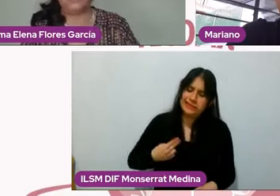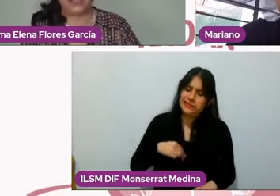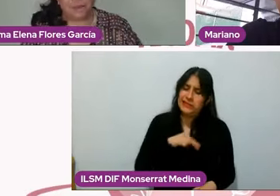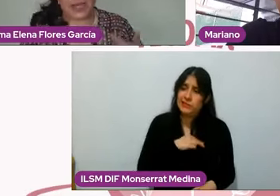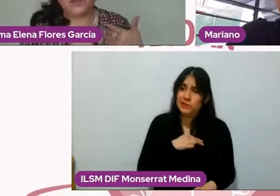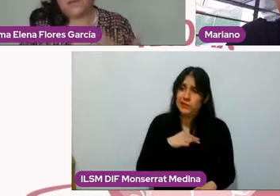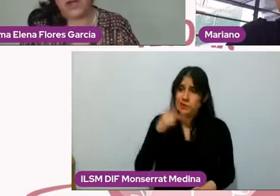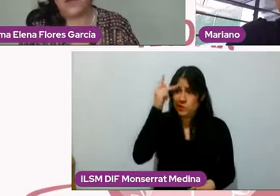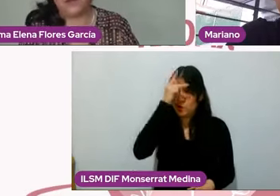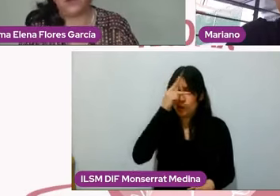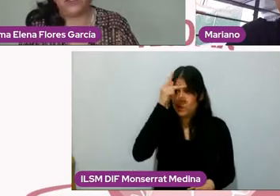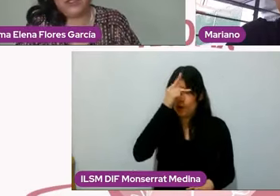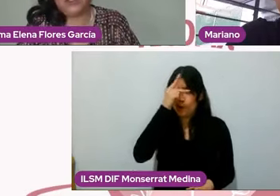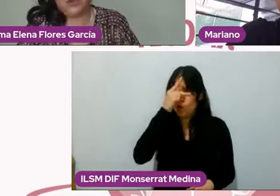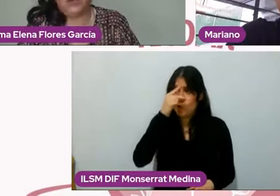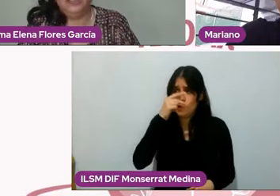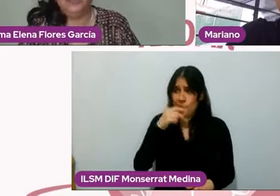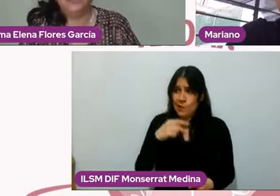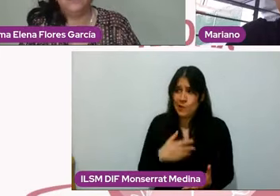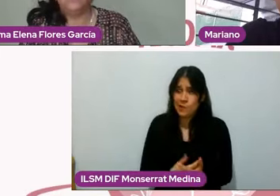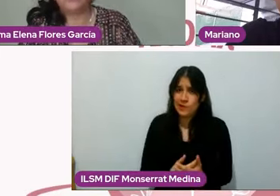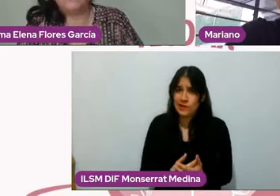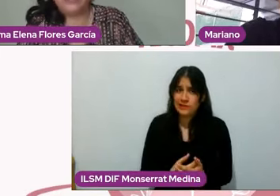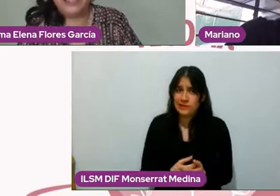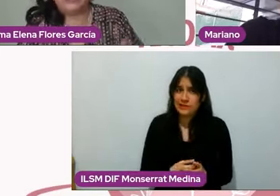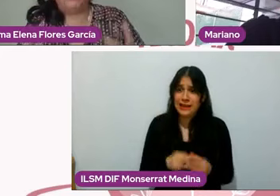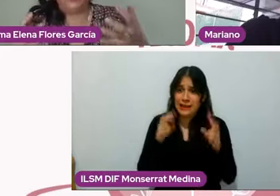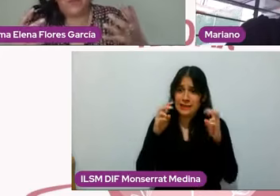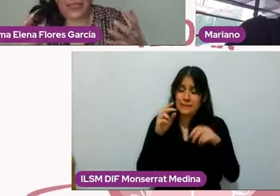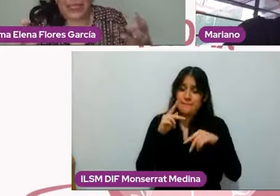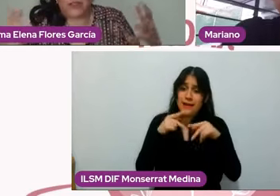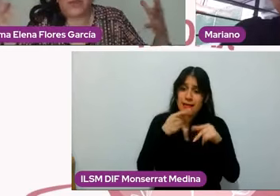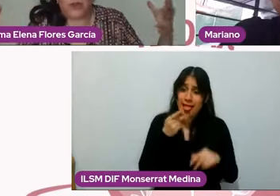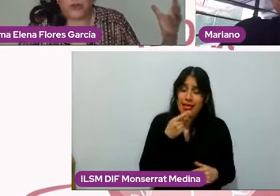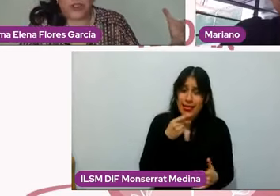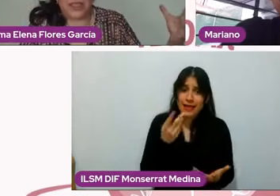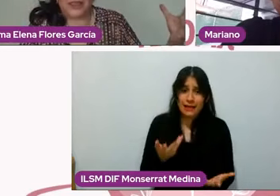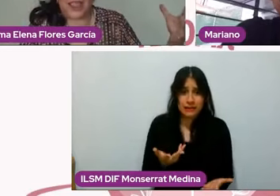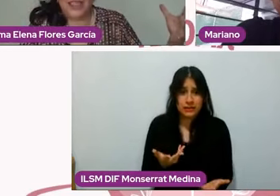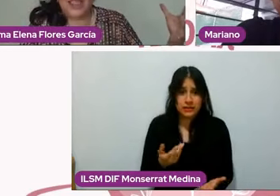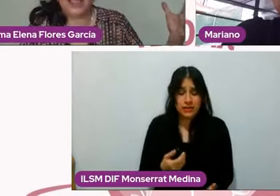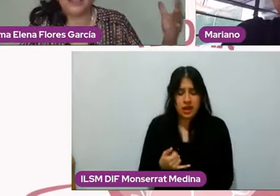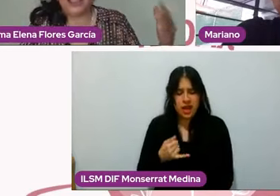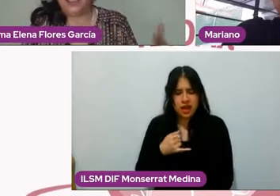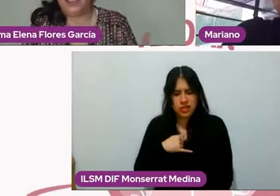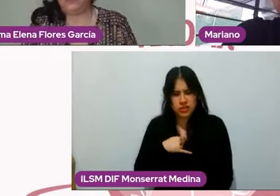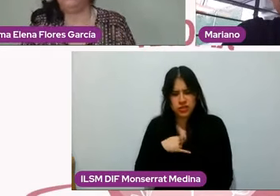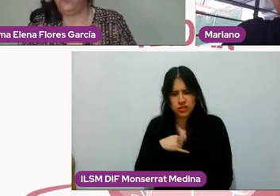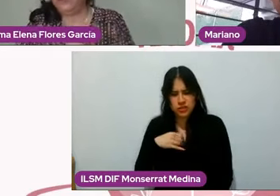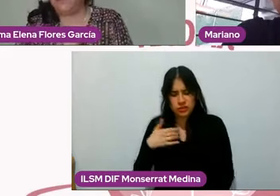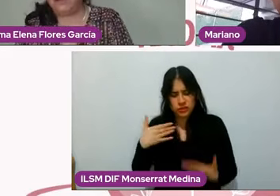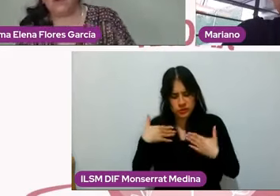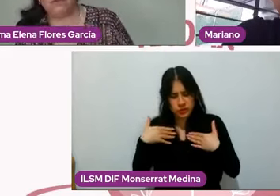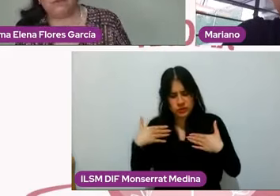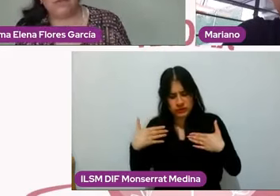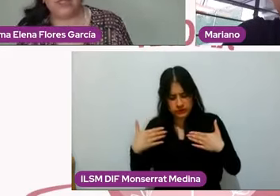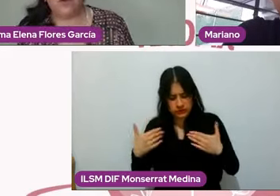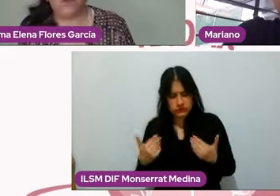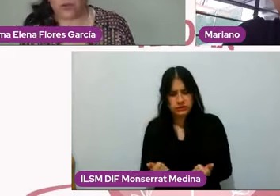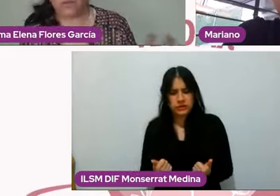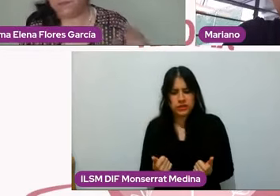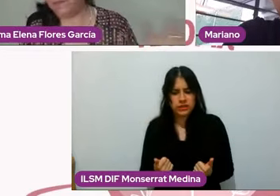terapéuticamente para tomar una mejor decisión? Porque imagínate, pues yo me engancho, me hago consciente de que solo estaba